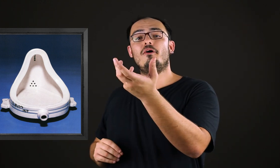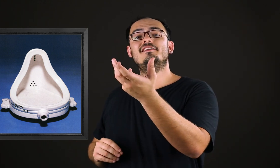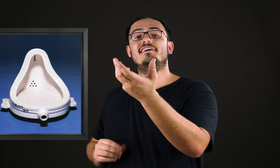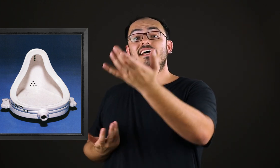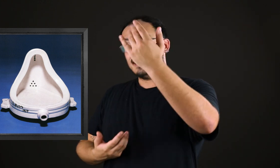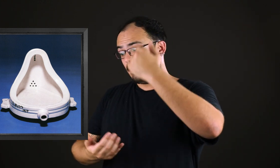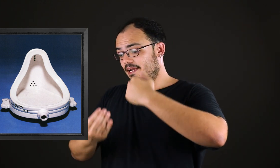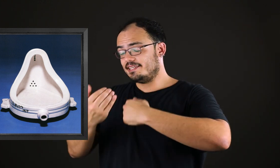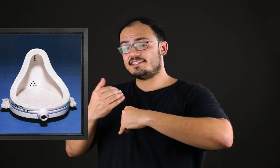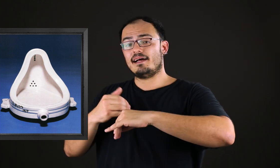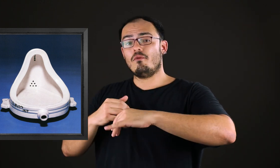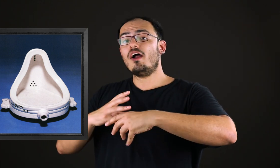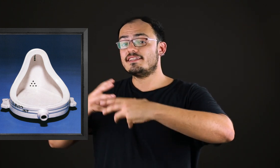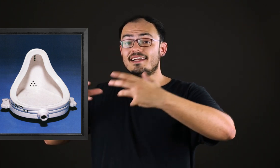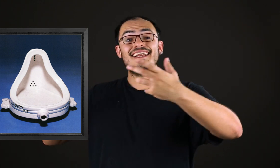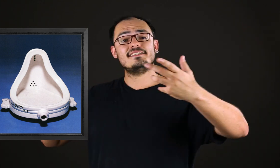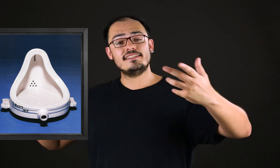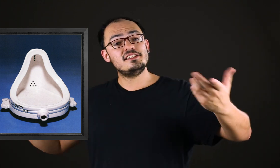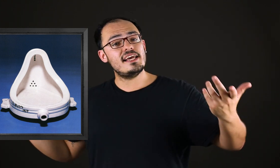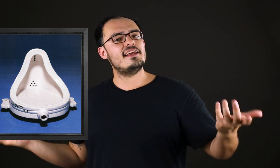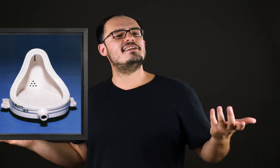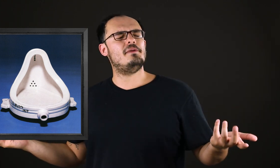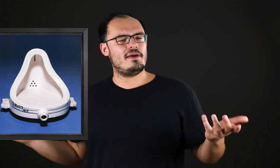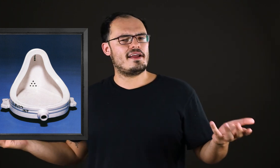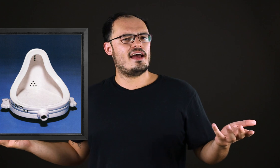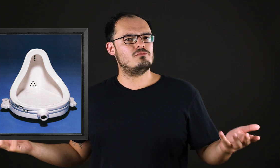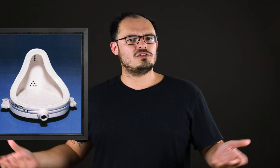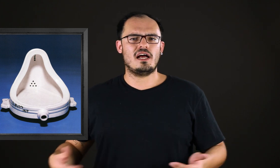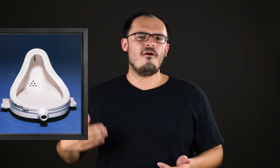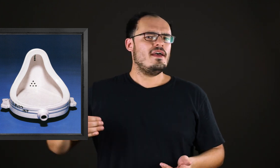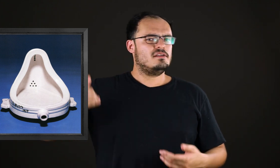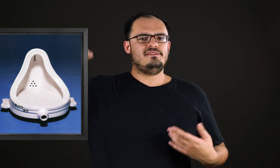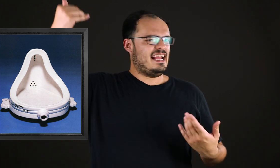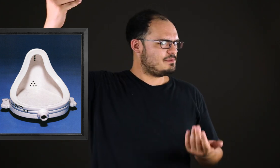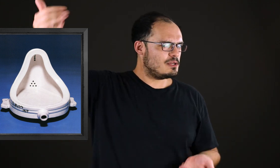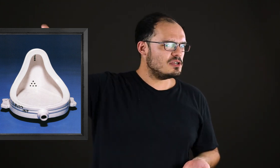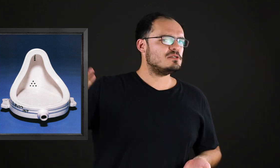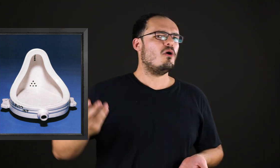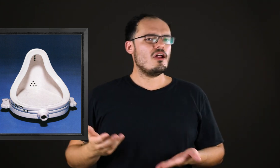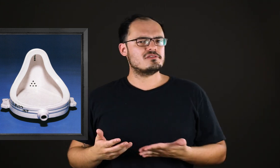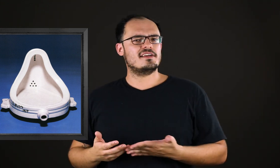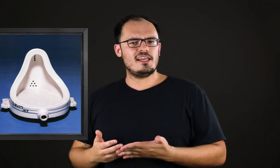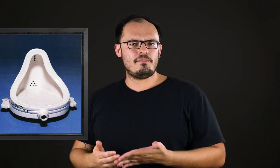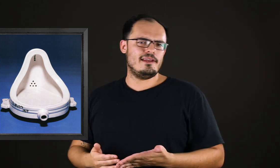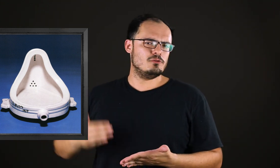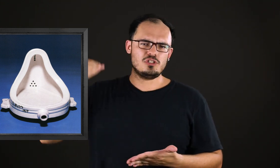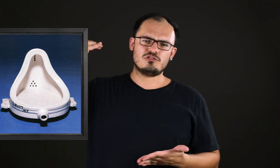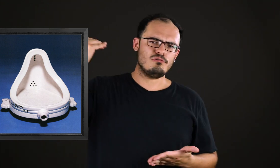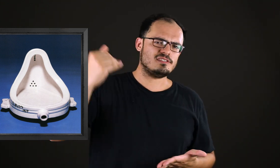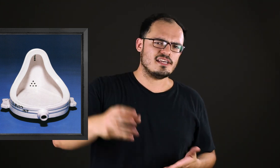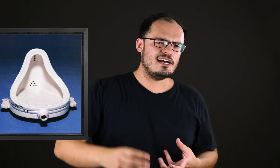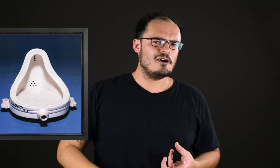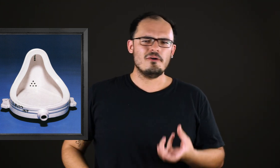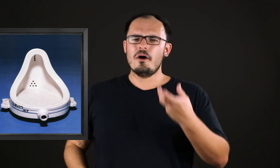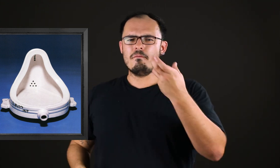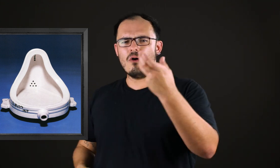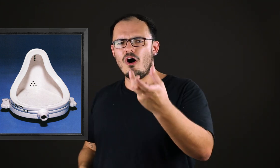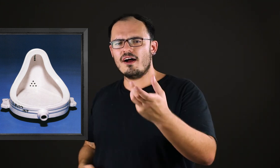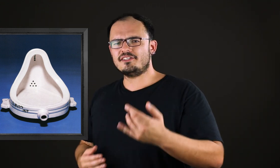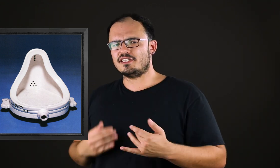morta. A beleza está morta nas trincheiras da Primeira Guerra Mundial. Dez milhões de mortos naquele período, destruição, morte.